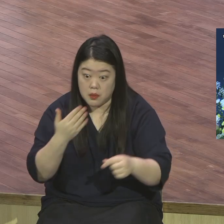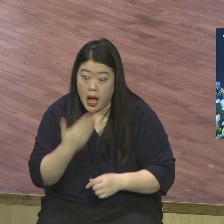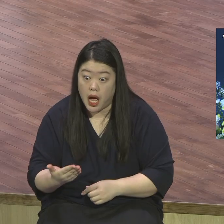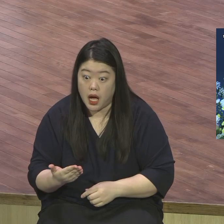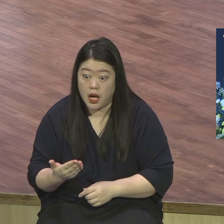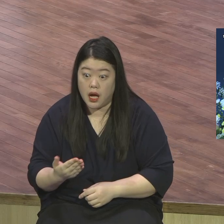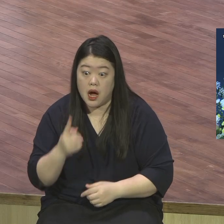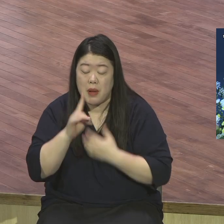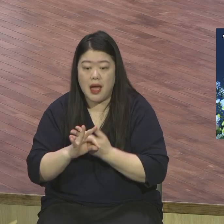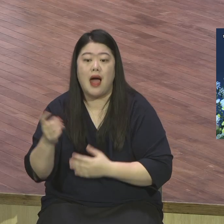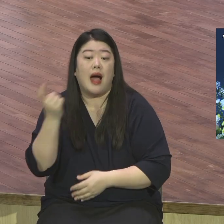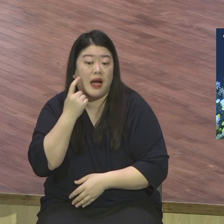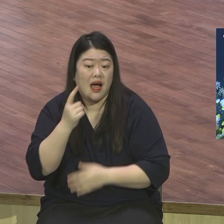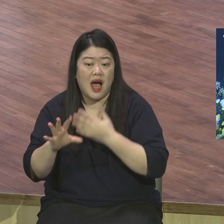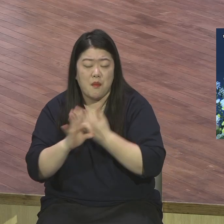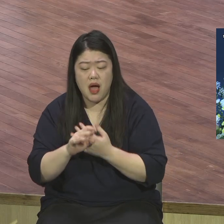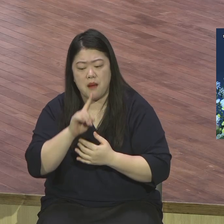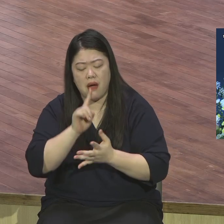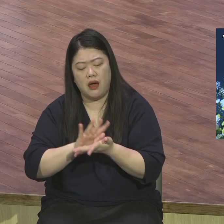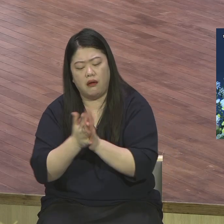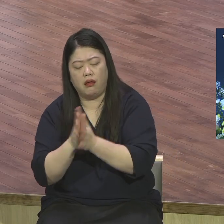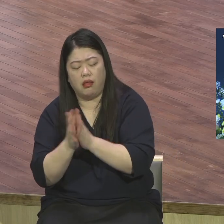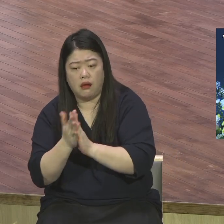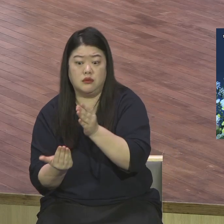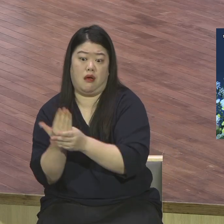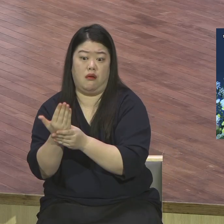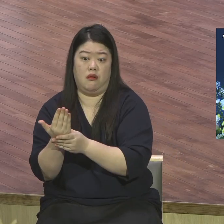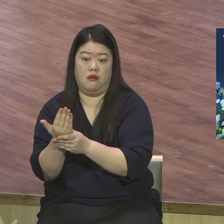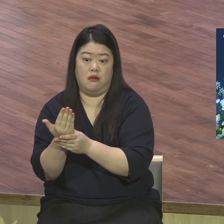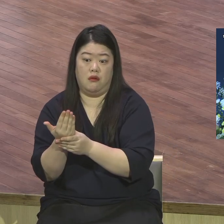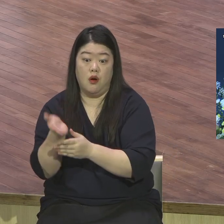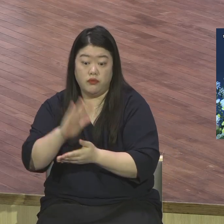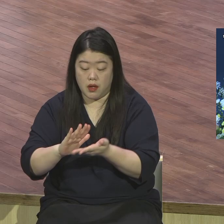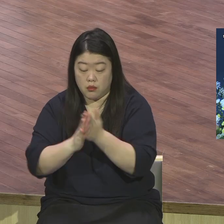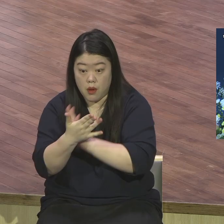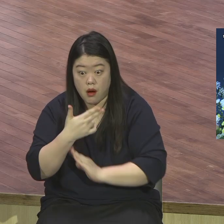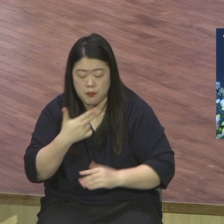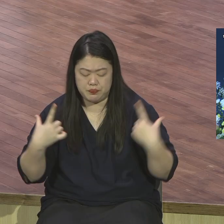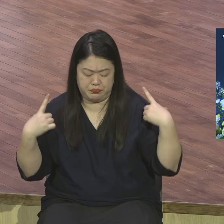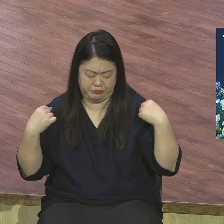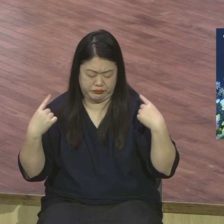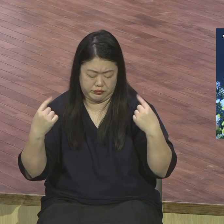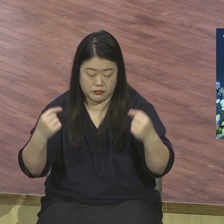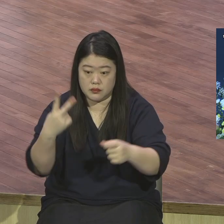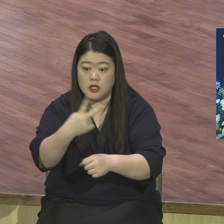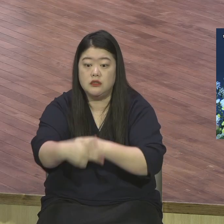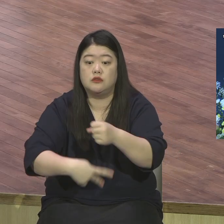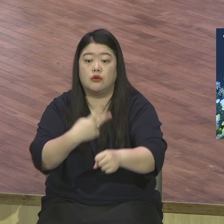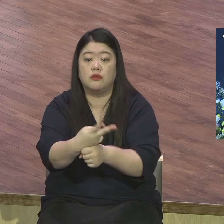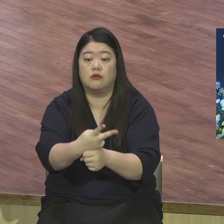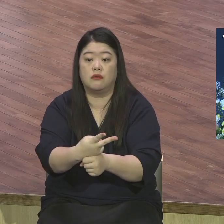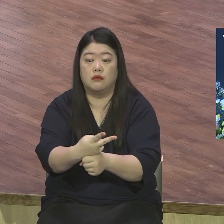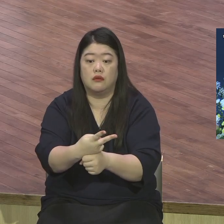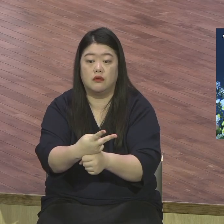그야말로 변함없이 예수님의 부활을 지구촌이 기념한다라는 것은